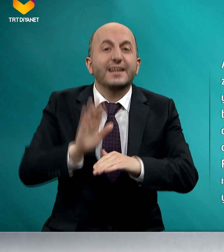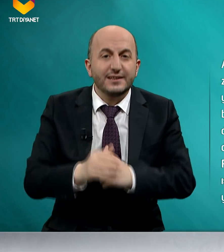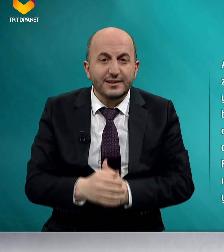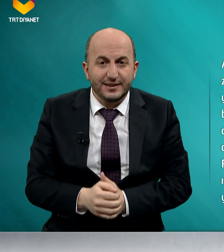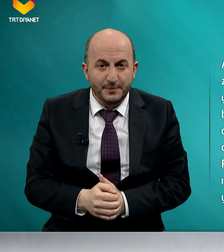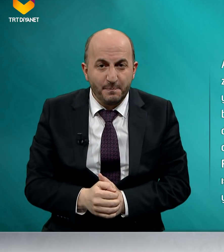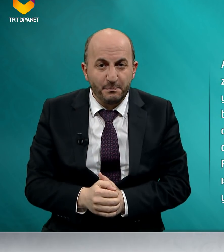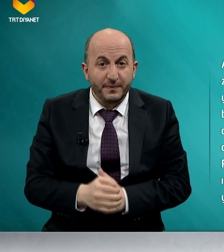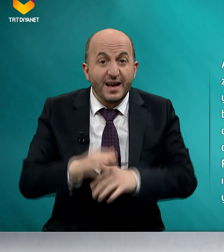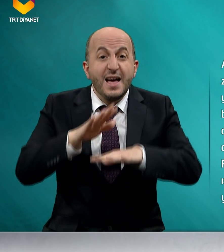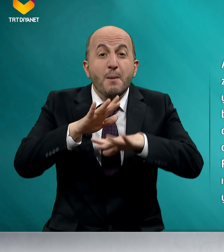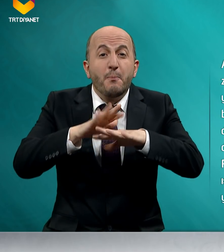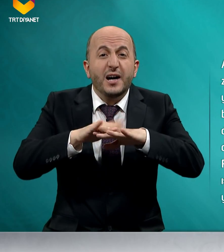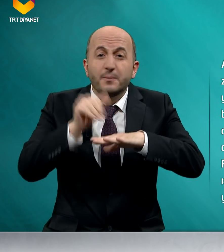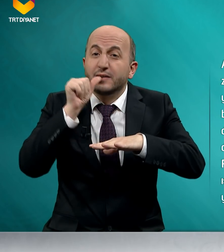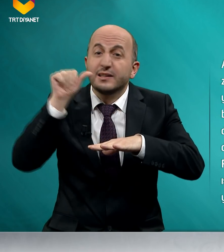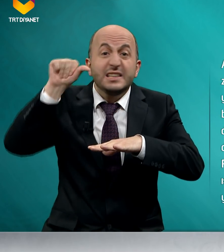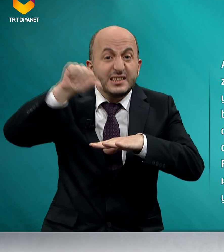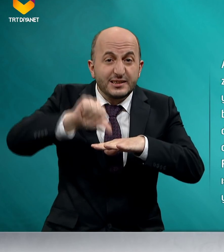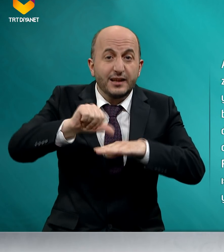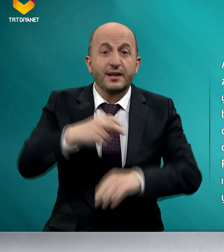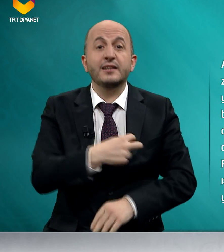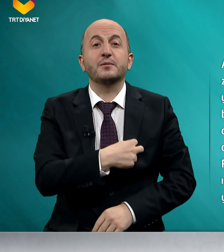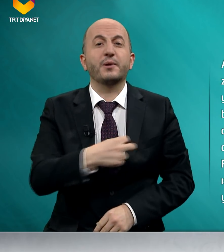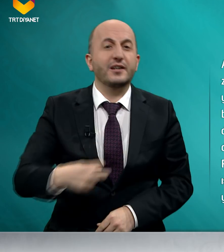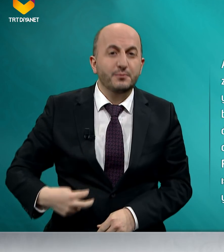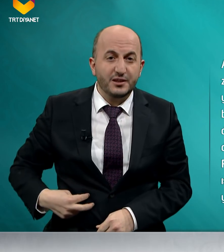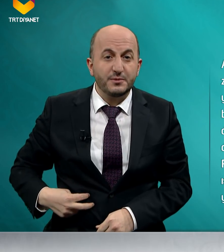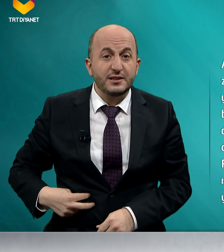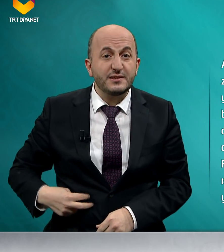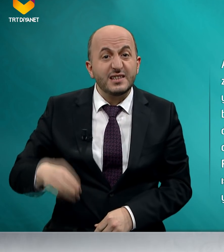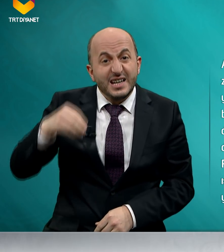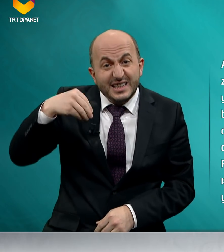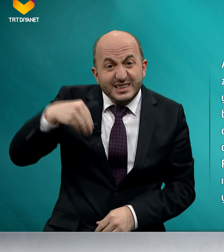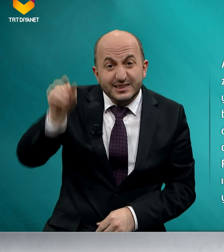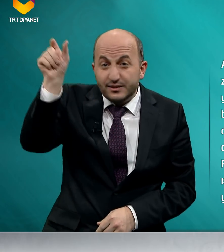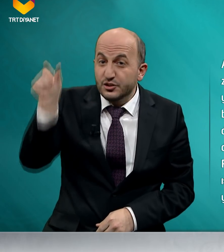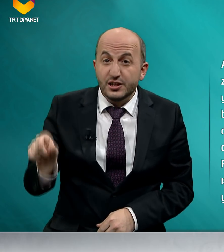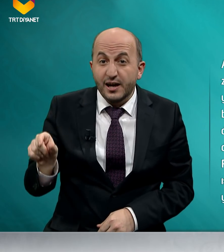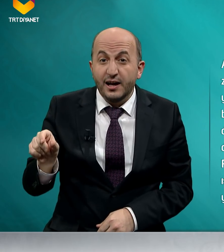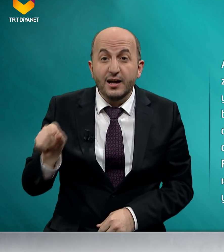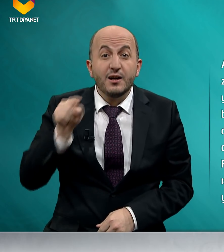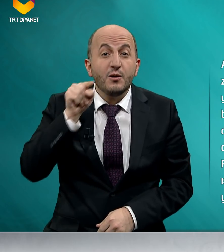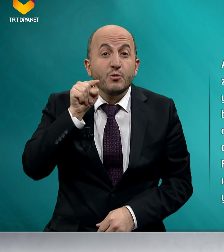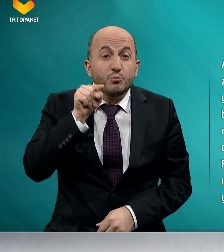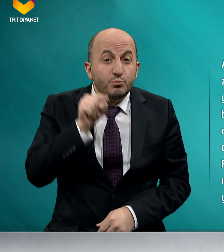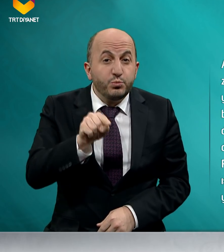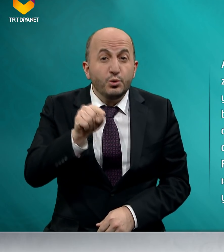Parmakları ıslanan peygamberimiz satıcıya bu